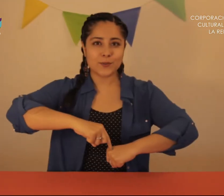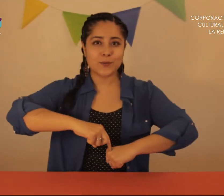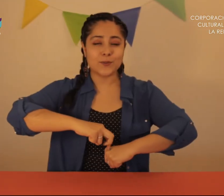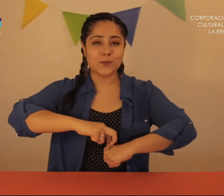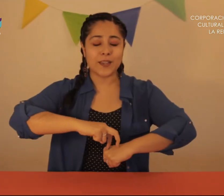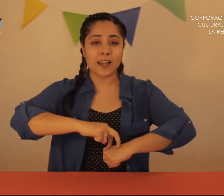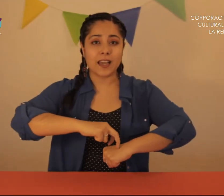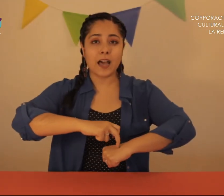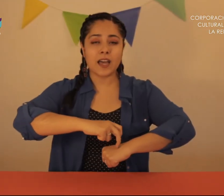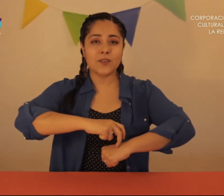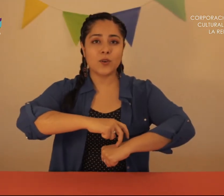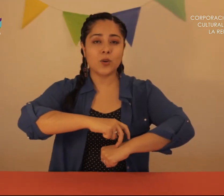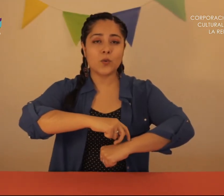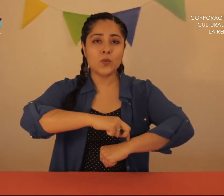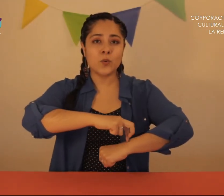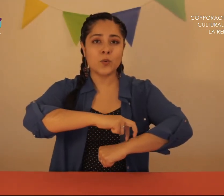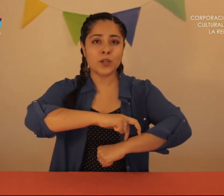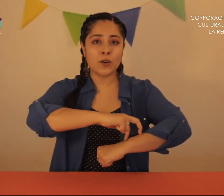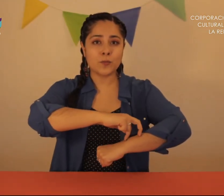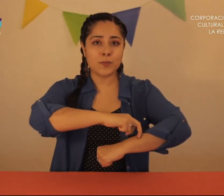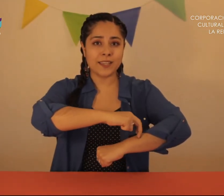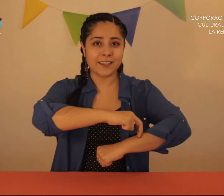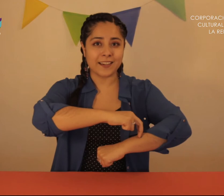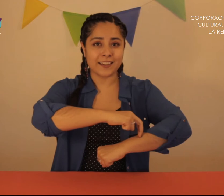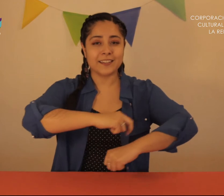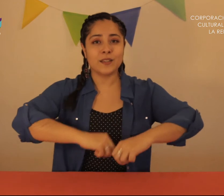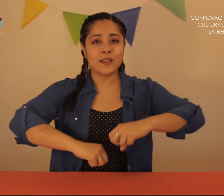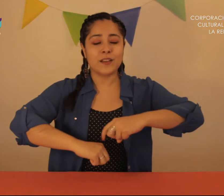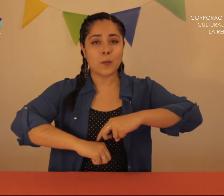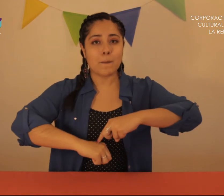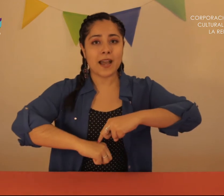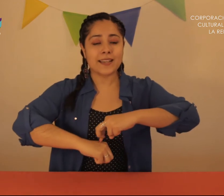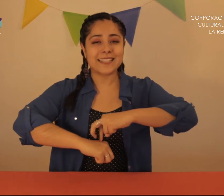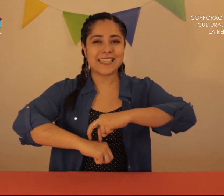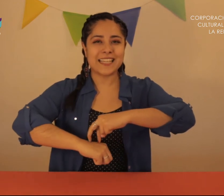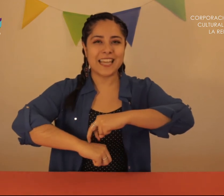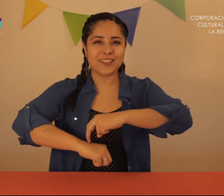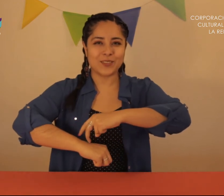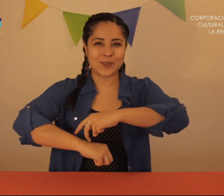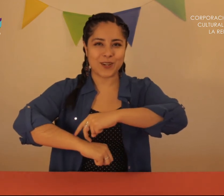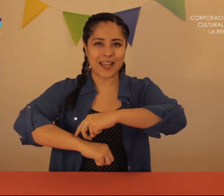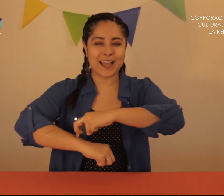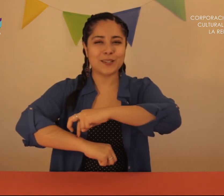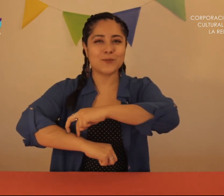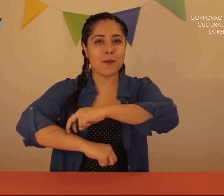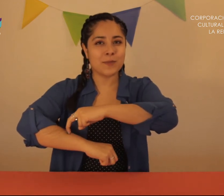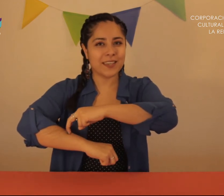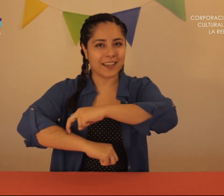Sube al árbol una hormiga Va siguiéndola a su amiga